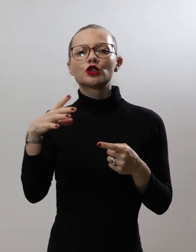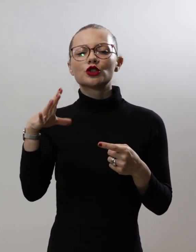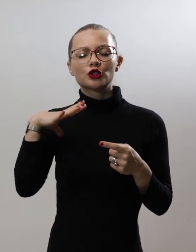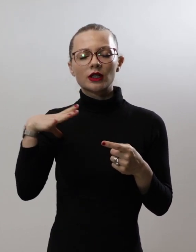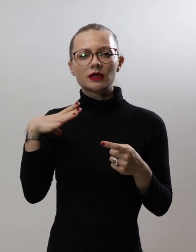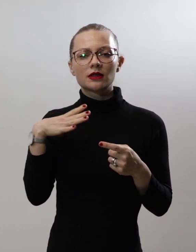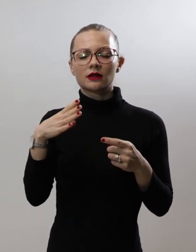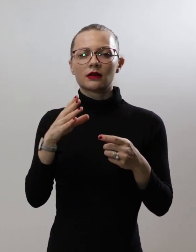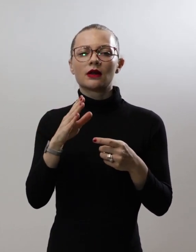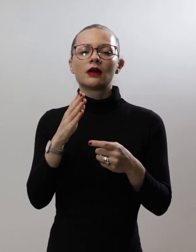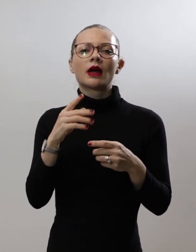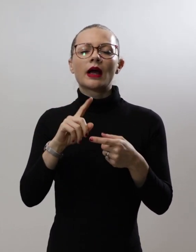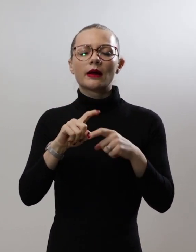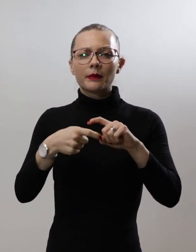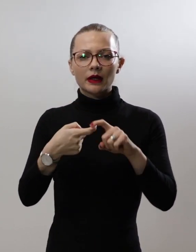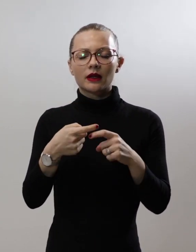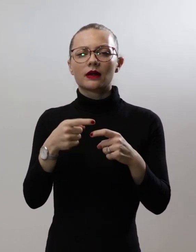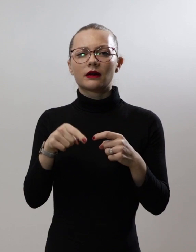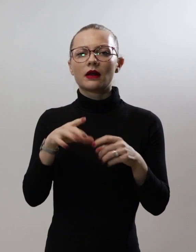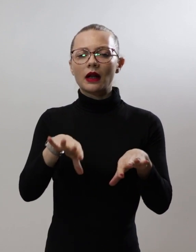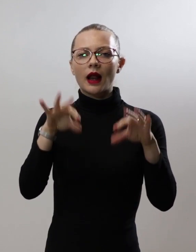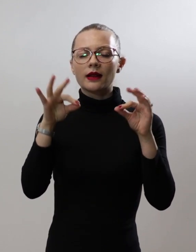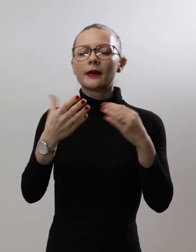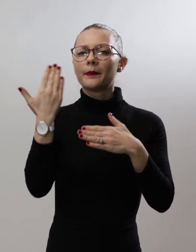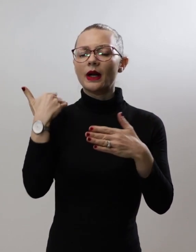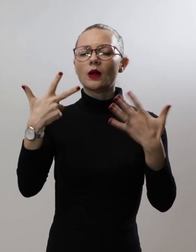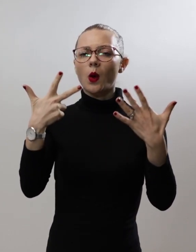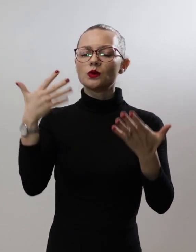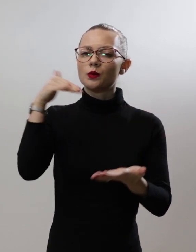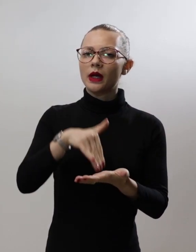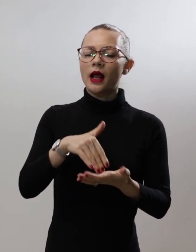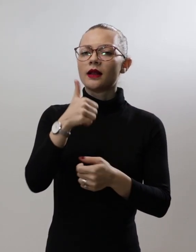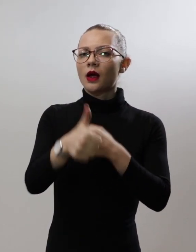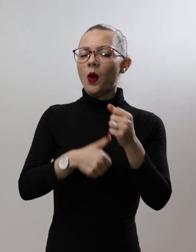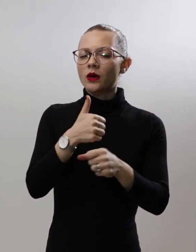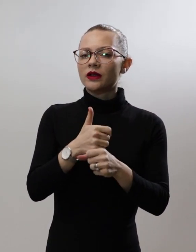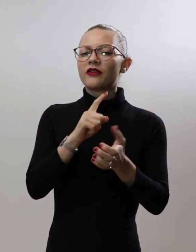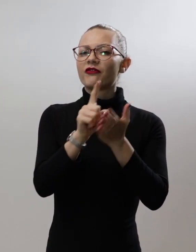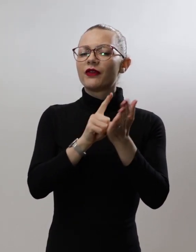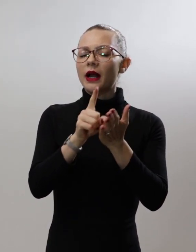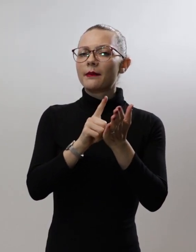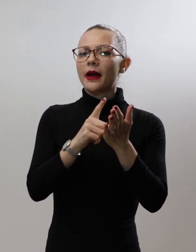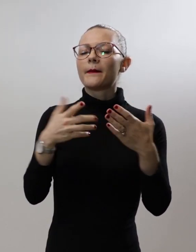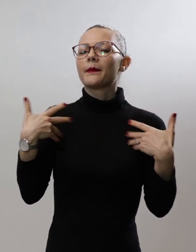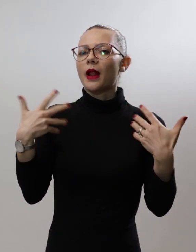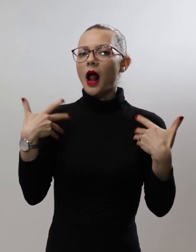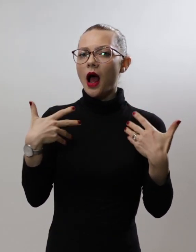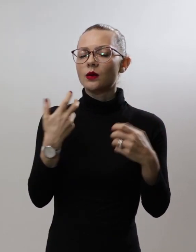најдени во археолошките локалитети од пред 8 милјади години, од времето на младото камено време, се